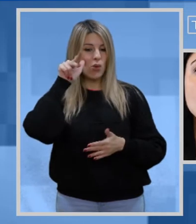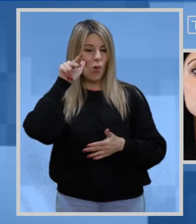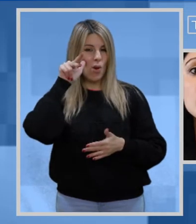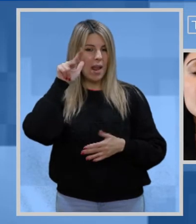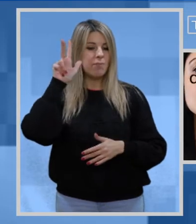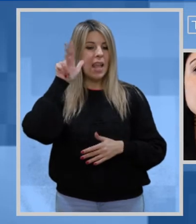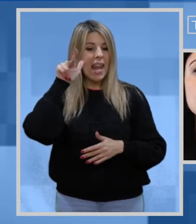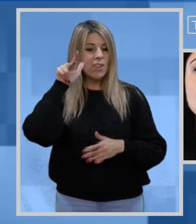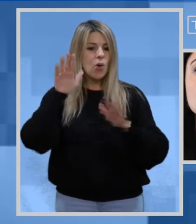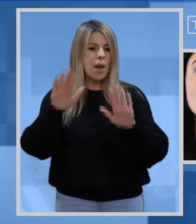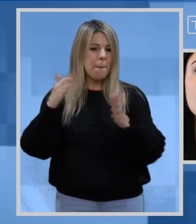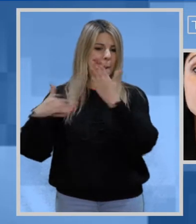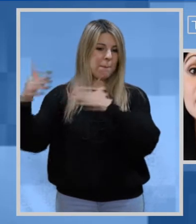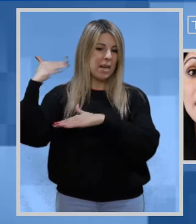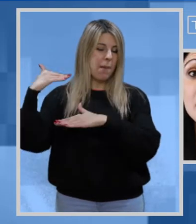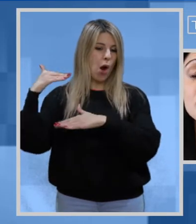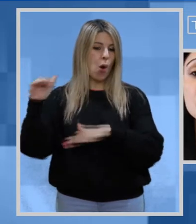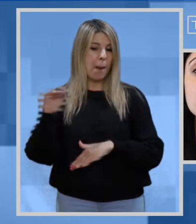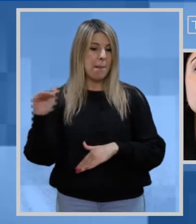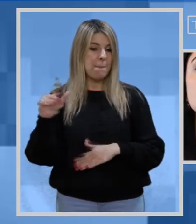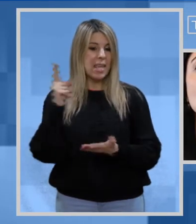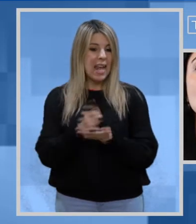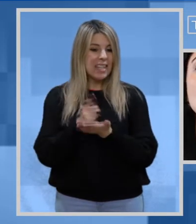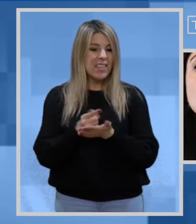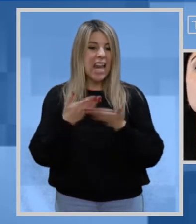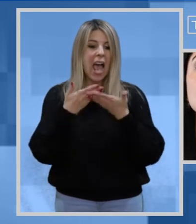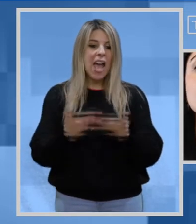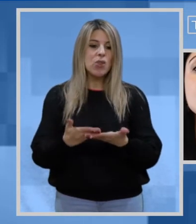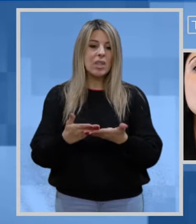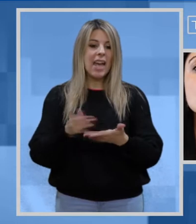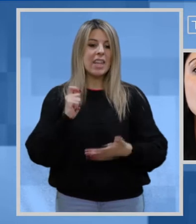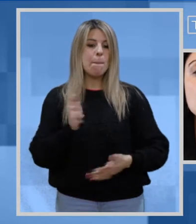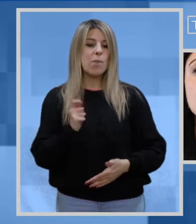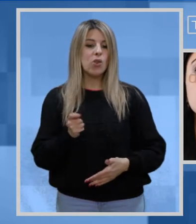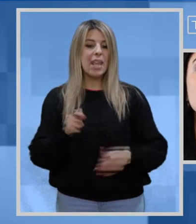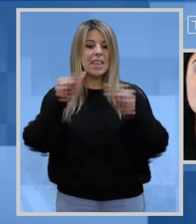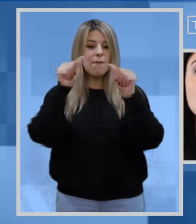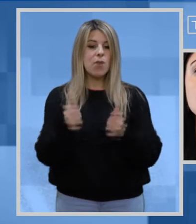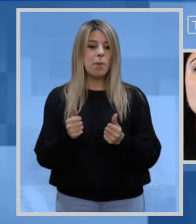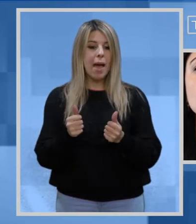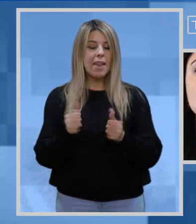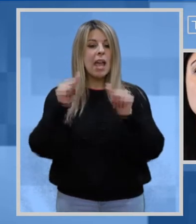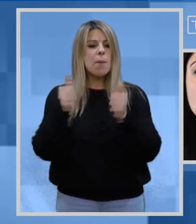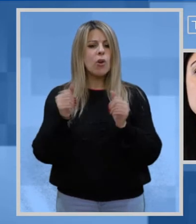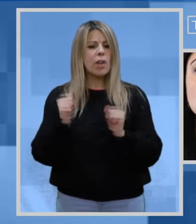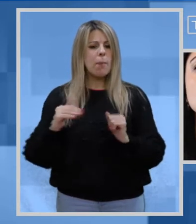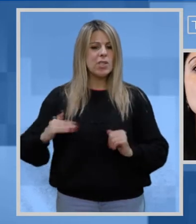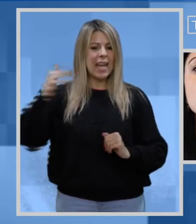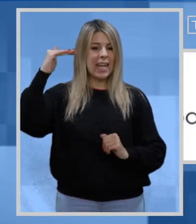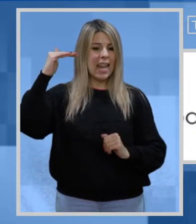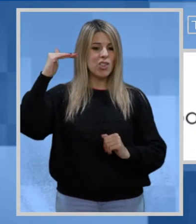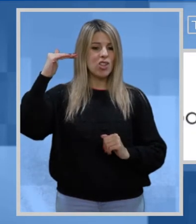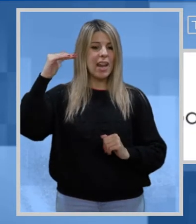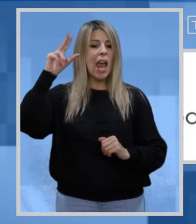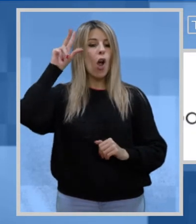La donna, ma prima ancora la bambina, deve essere aiutata, protetta e formata in modo che possa crescere